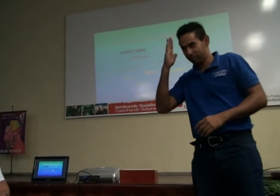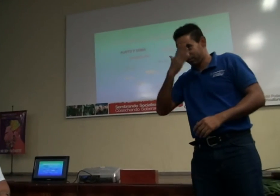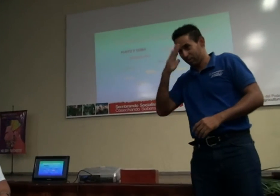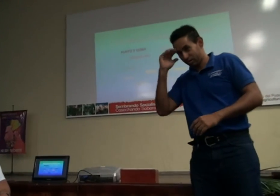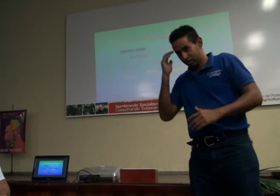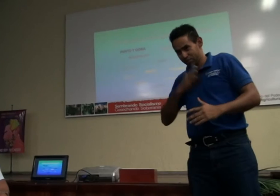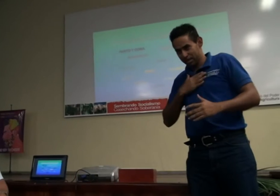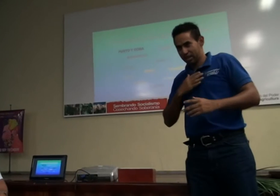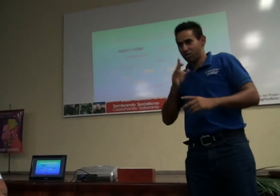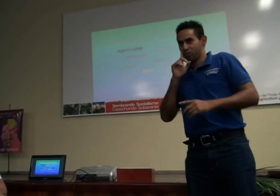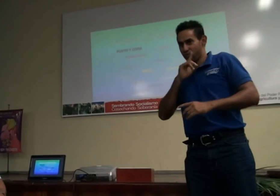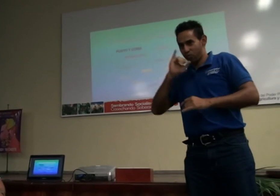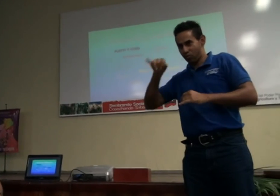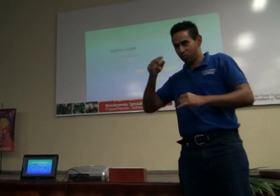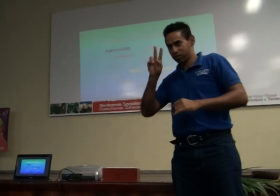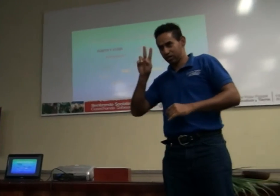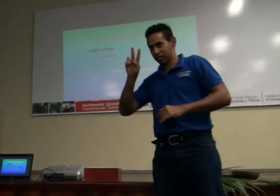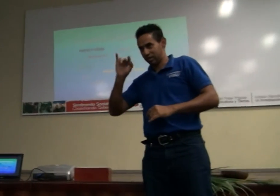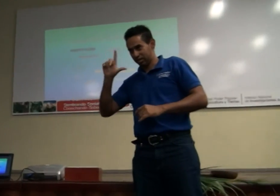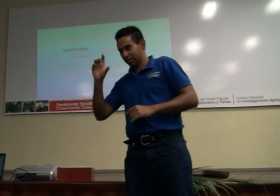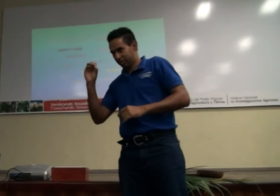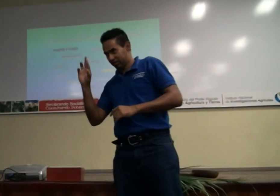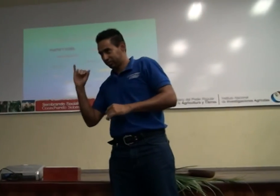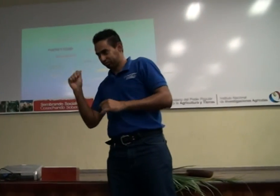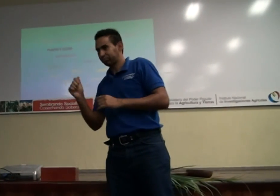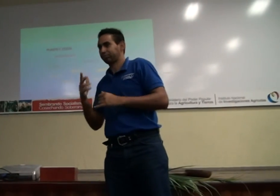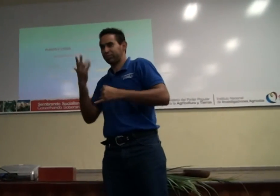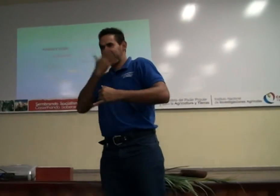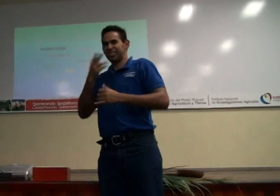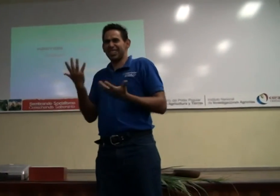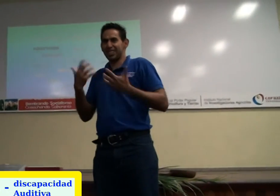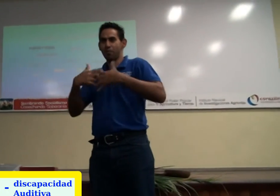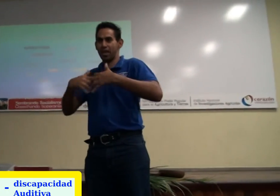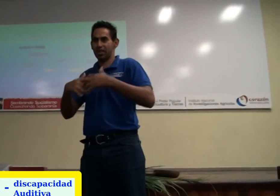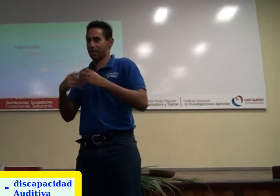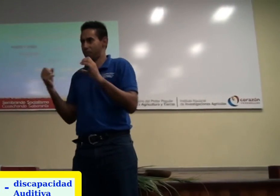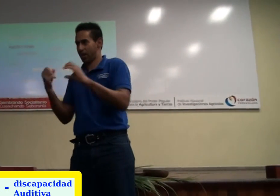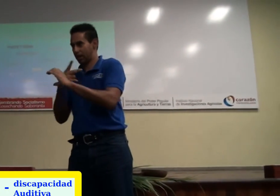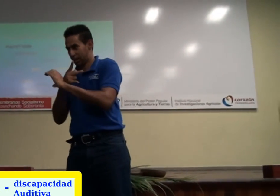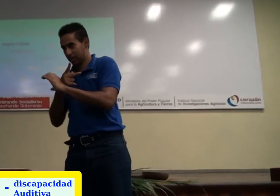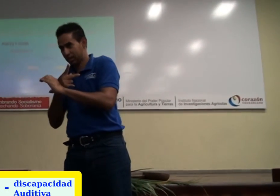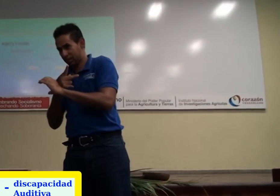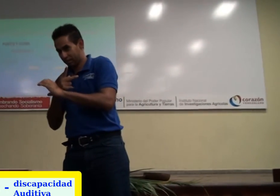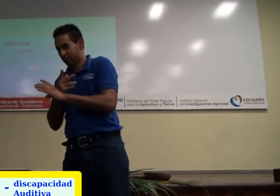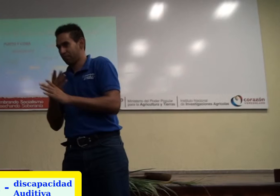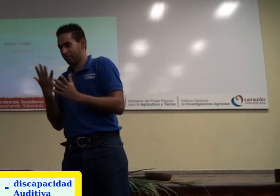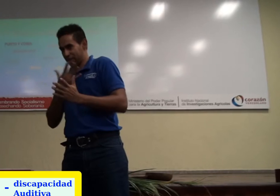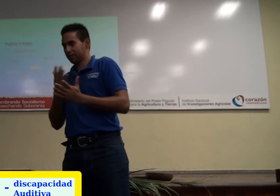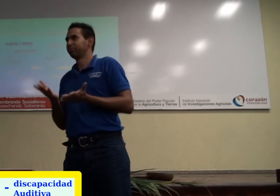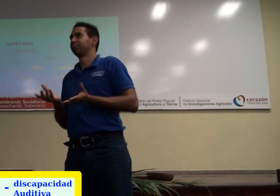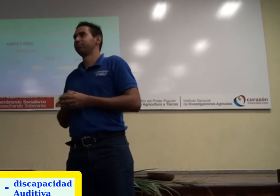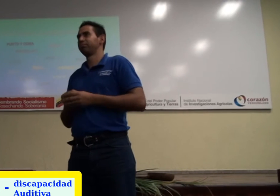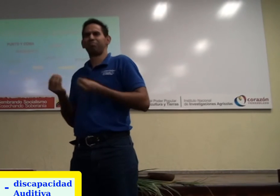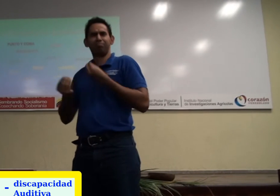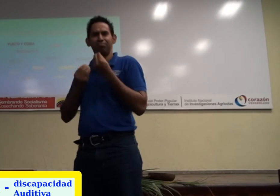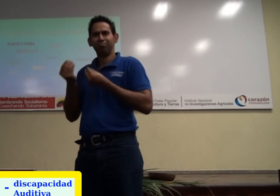El diseño es esta, mi nombre es José Filoni. ¿Trabajo en una empresa?